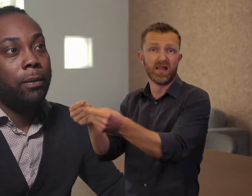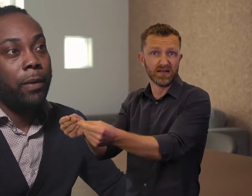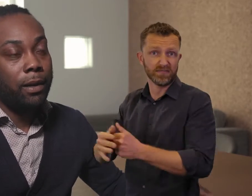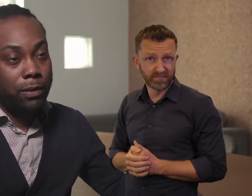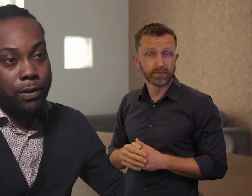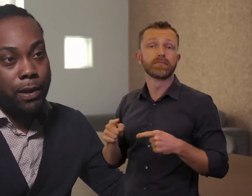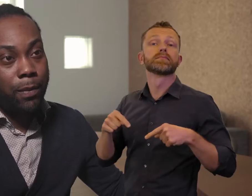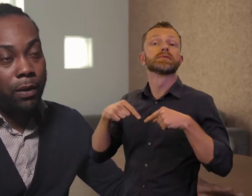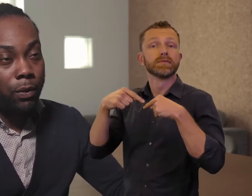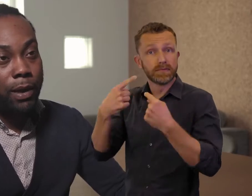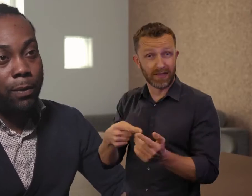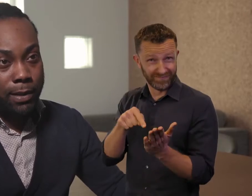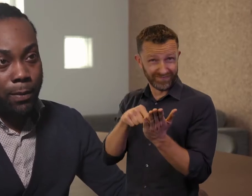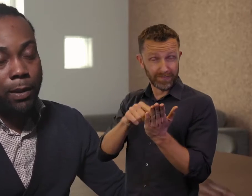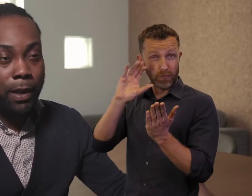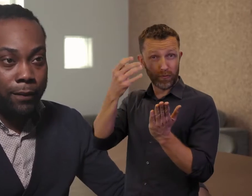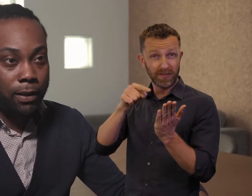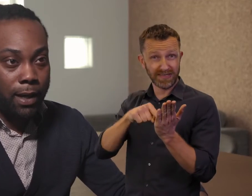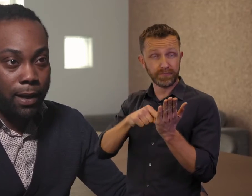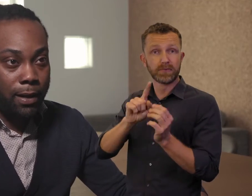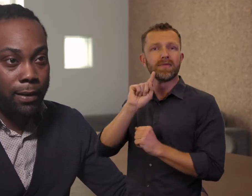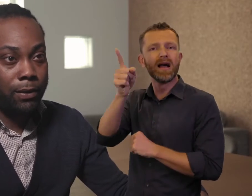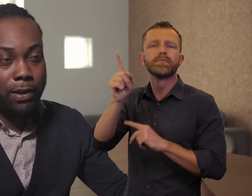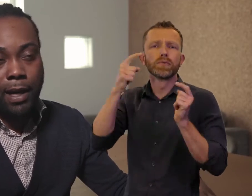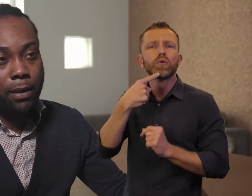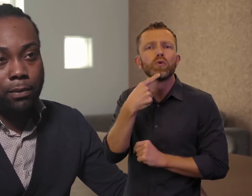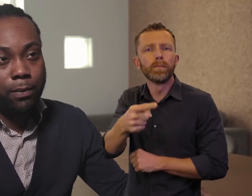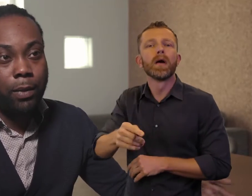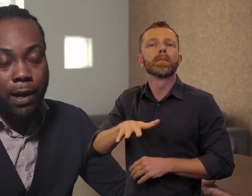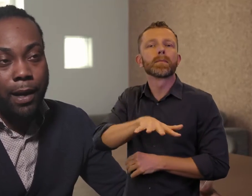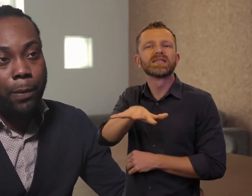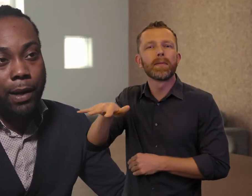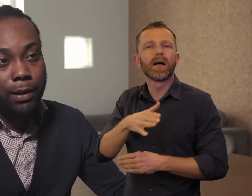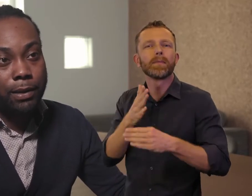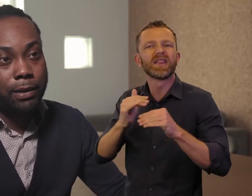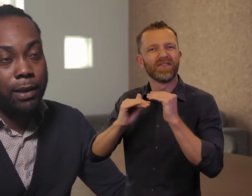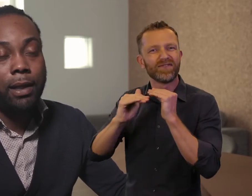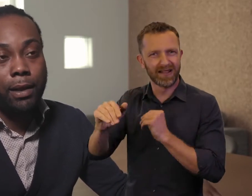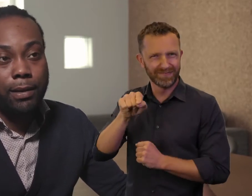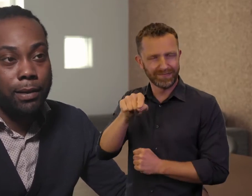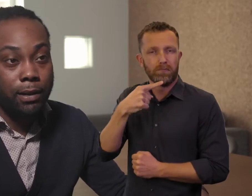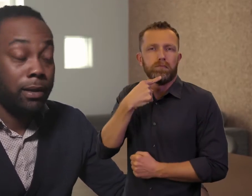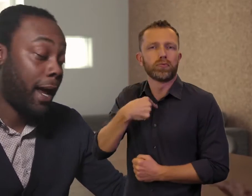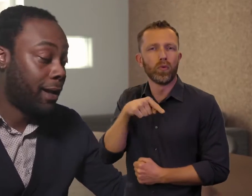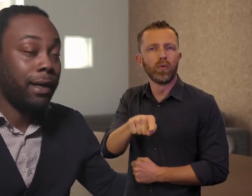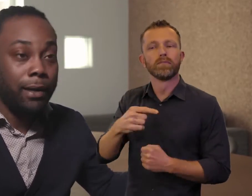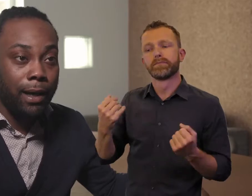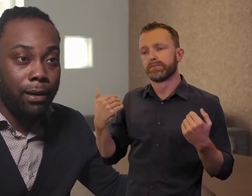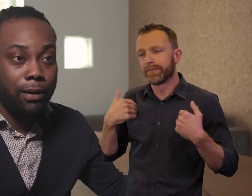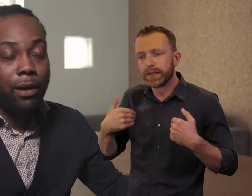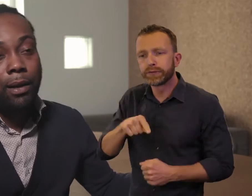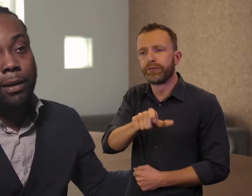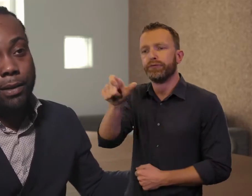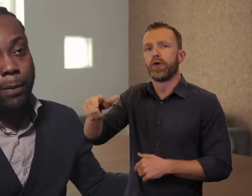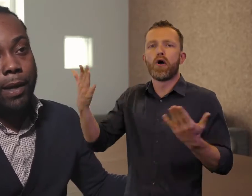En met dat concept ben ik toen naar het maatschappelijk middenveld gegaan. Dus dat zijn belangrijke partners in de stad. En eigenlijk in